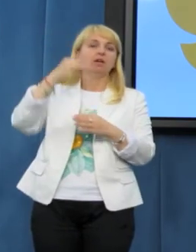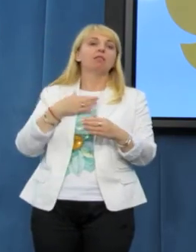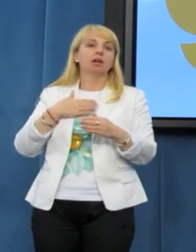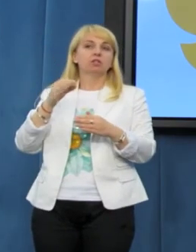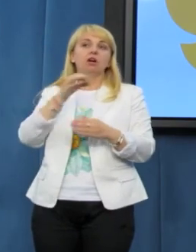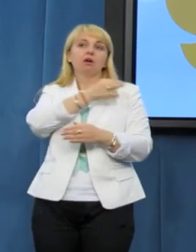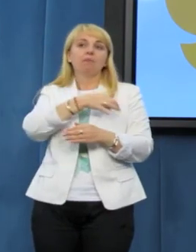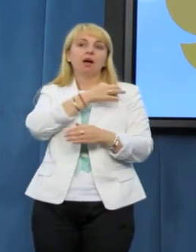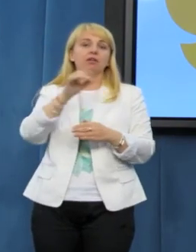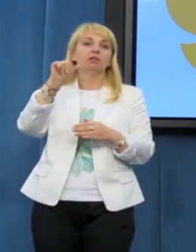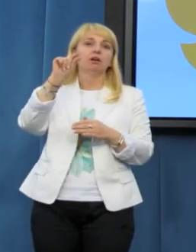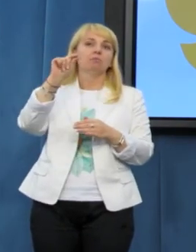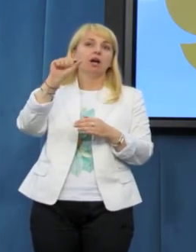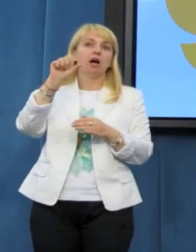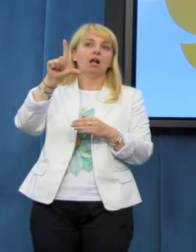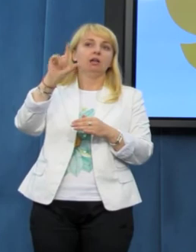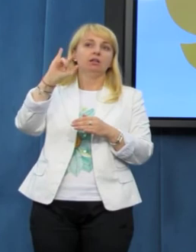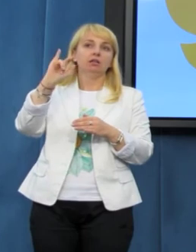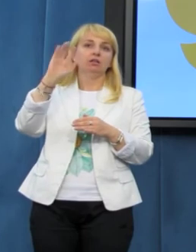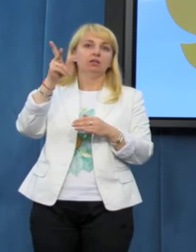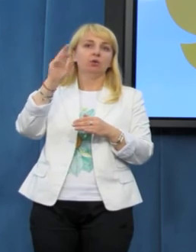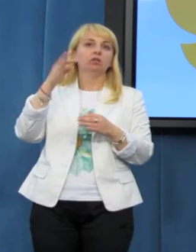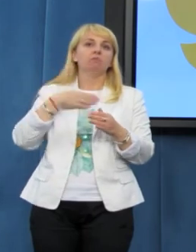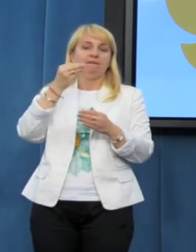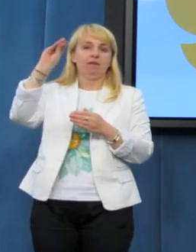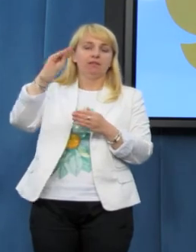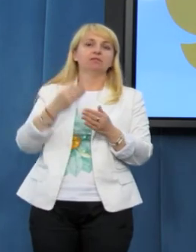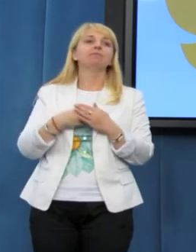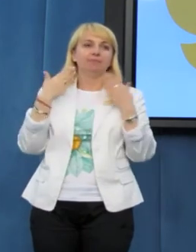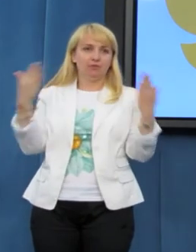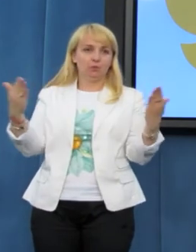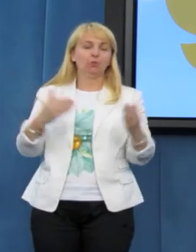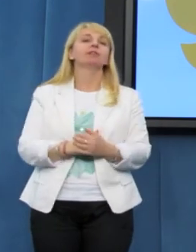już przestaje istnieć były przedwczesne. Dziękuję.